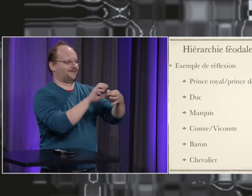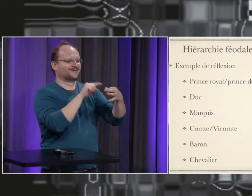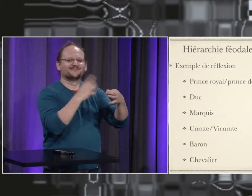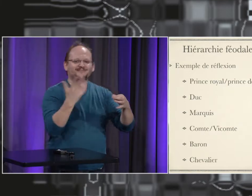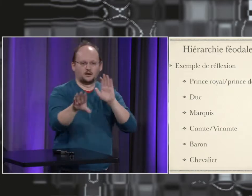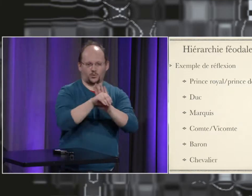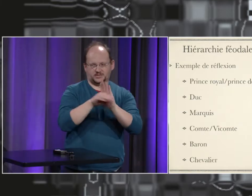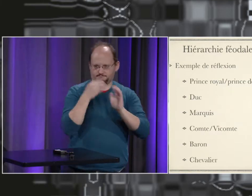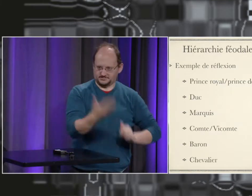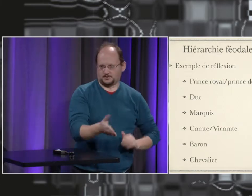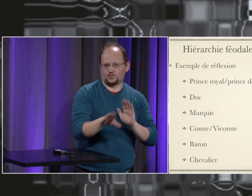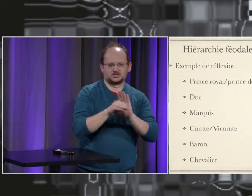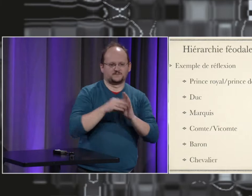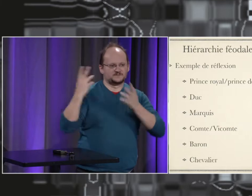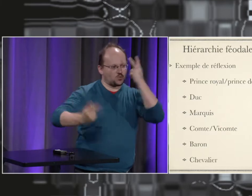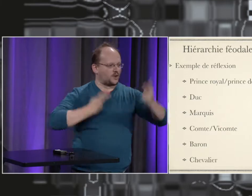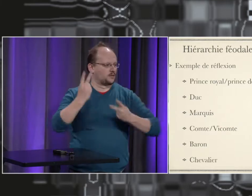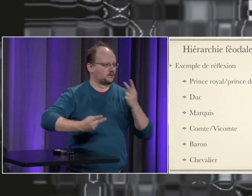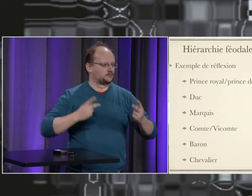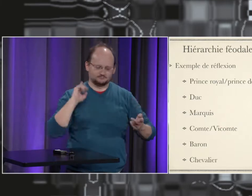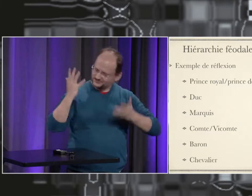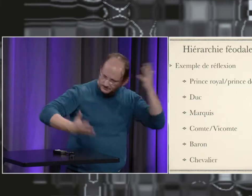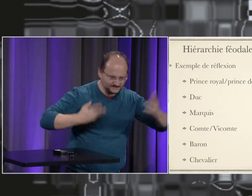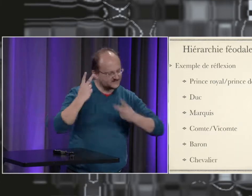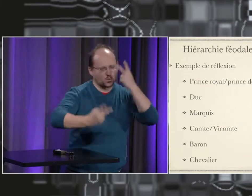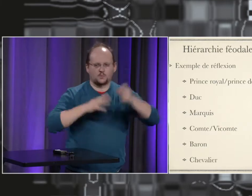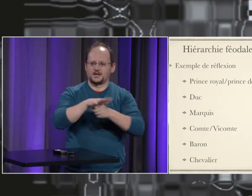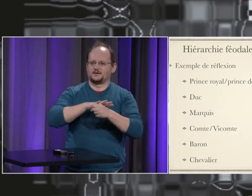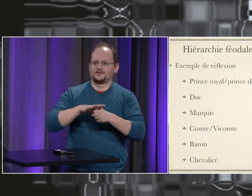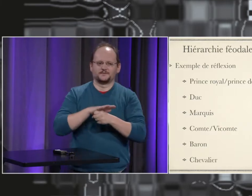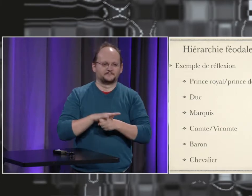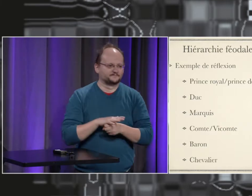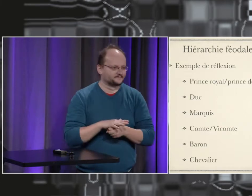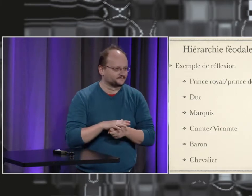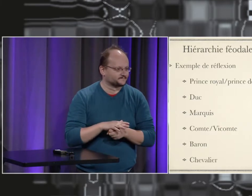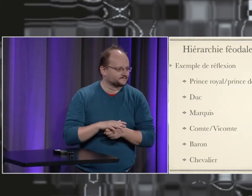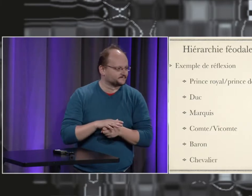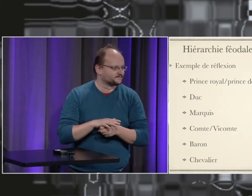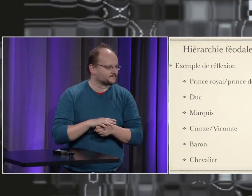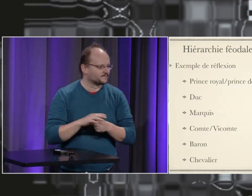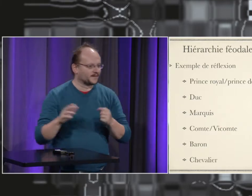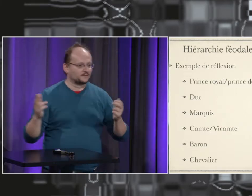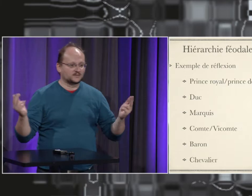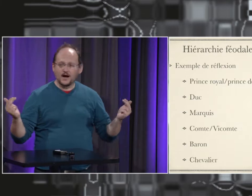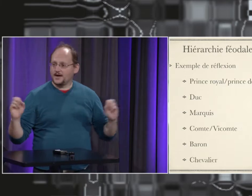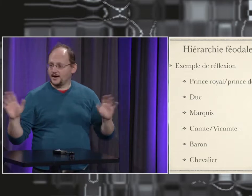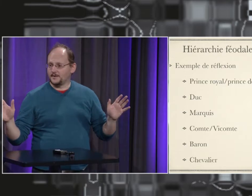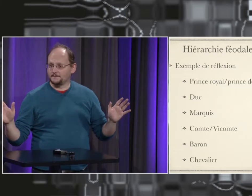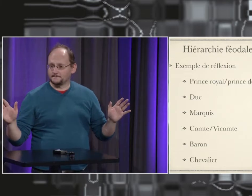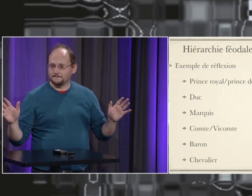lié au statut donc tout cela derrière ça veut dire que les signes étaient donnés de façon iconique en